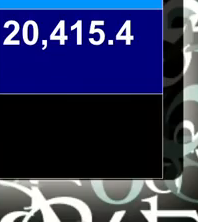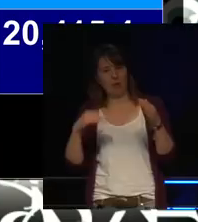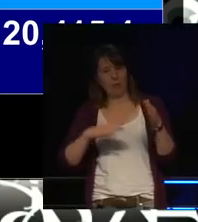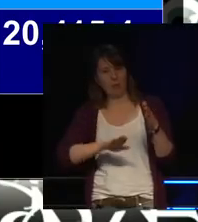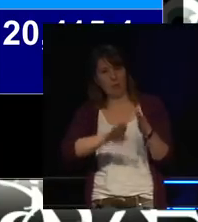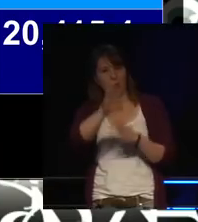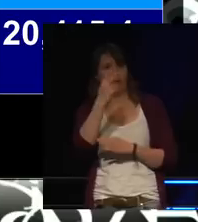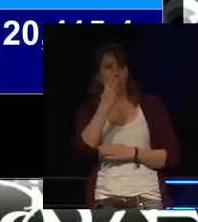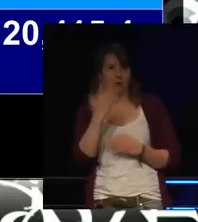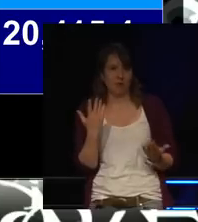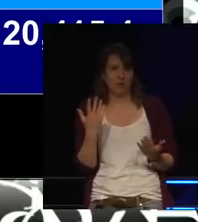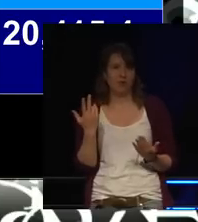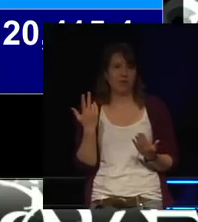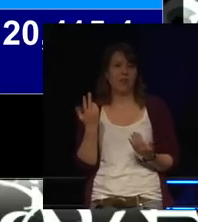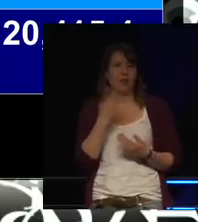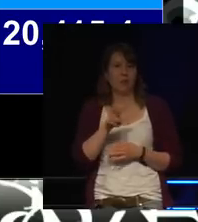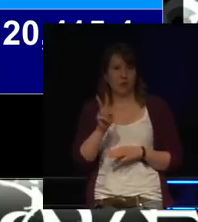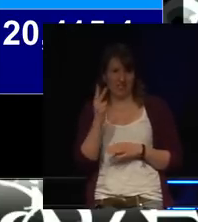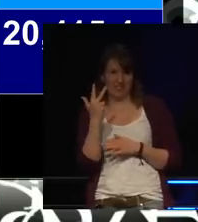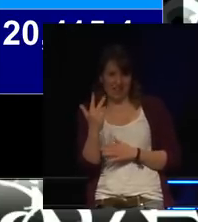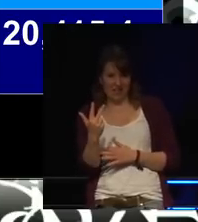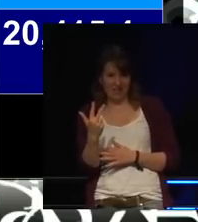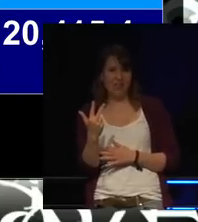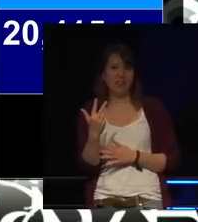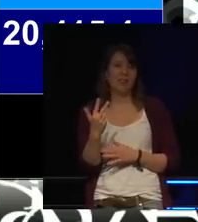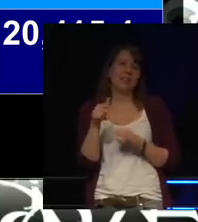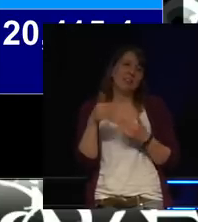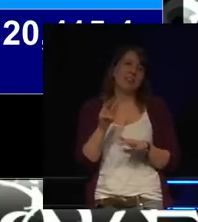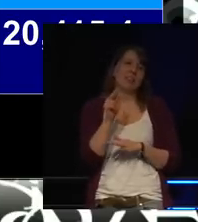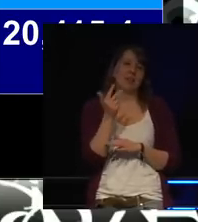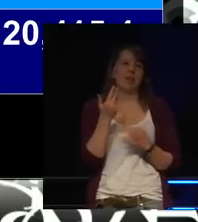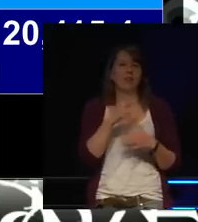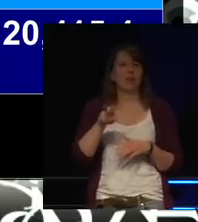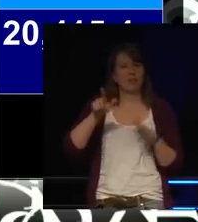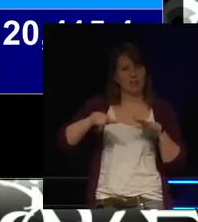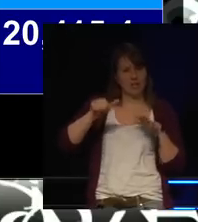gab es 6,3 Milliarden Devices.